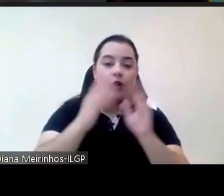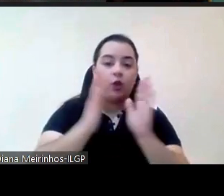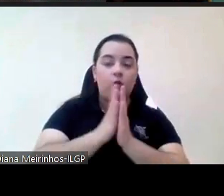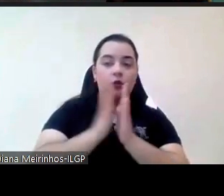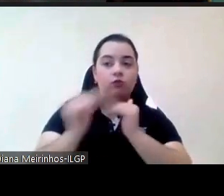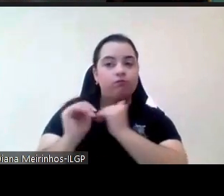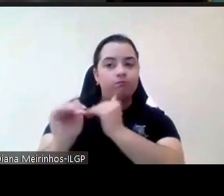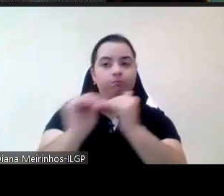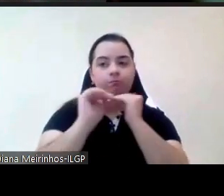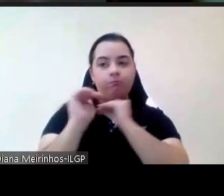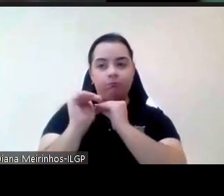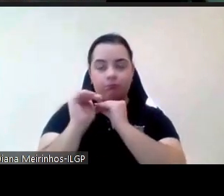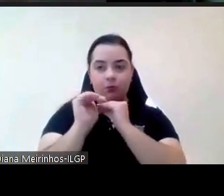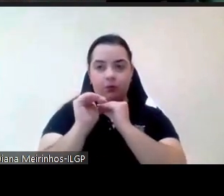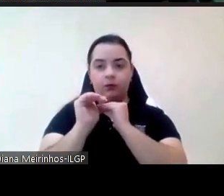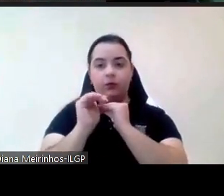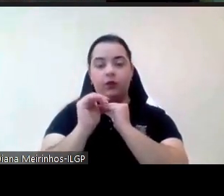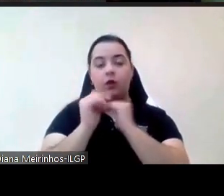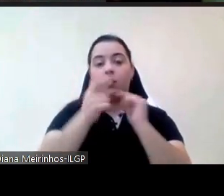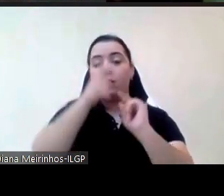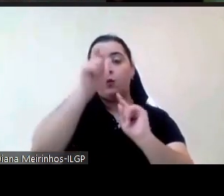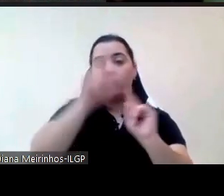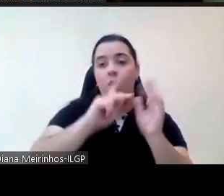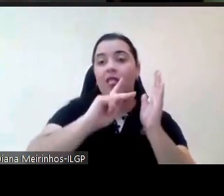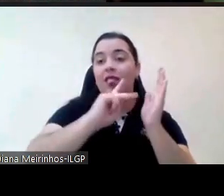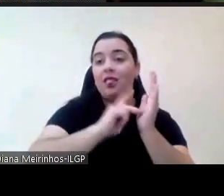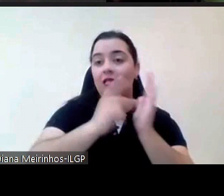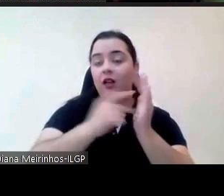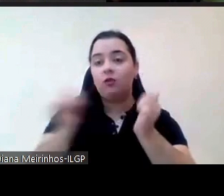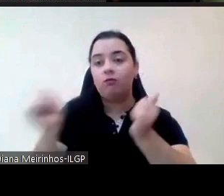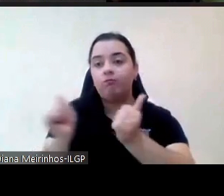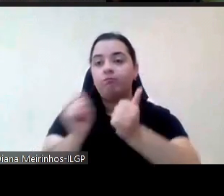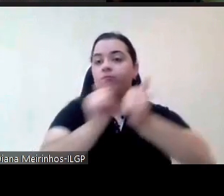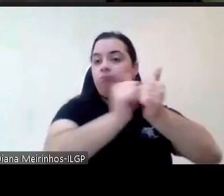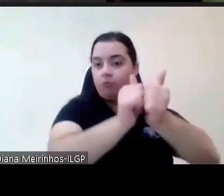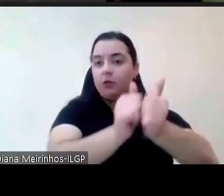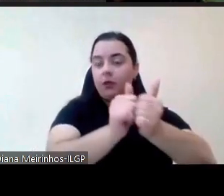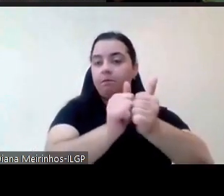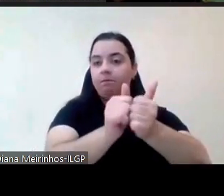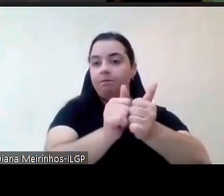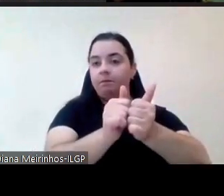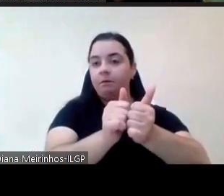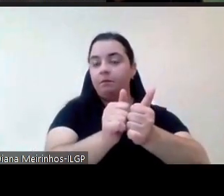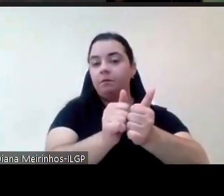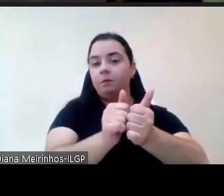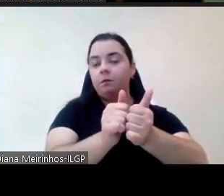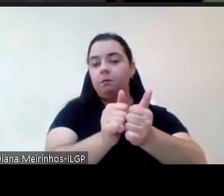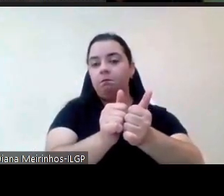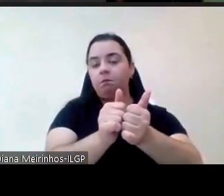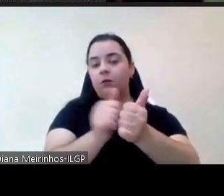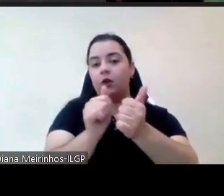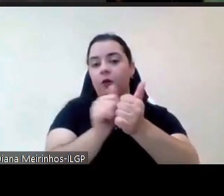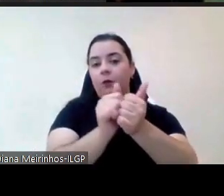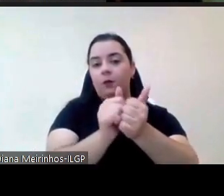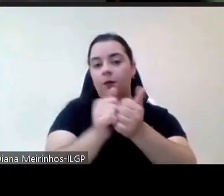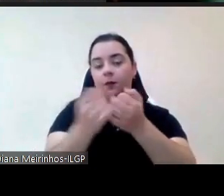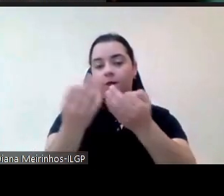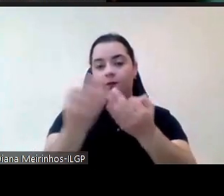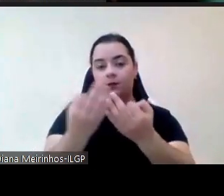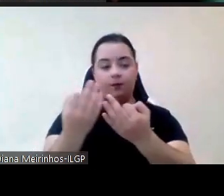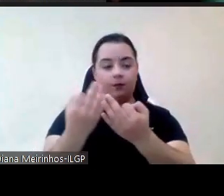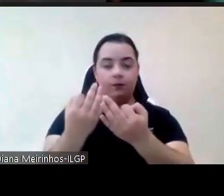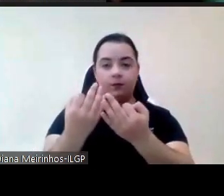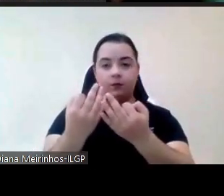um técnico normalmente vai com ele e de facto com o suporte da